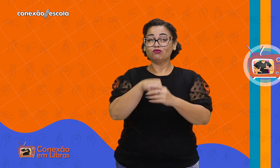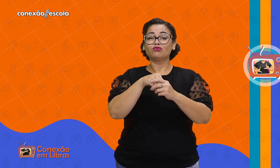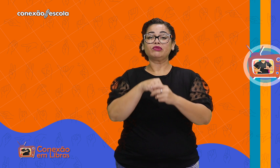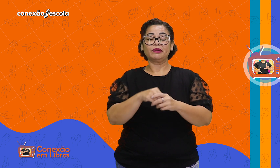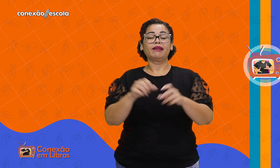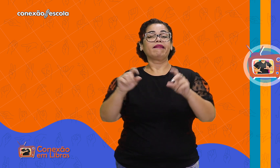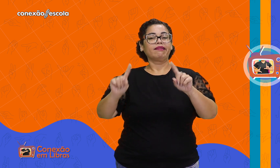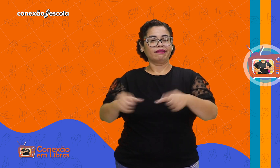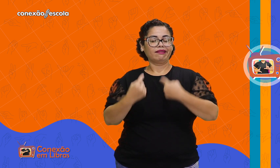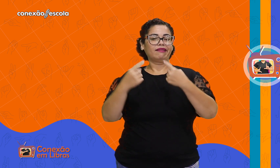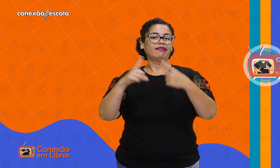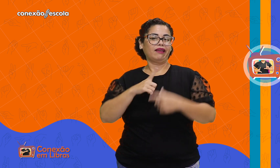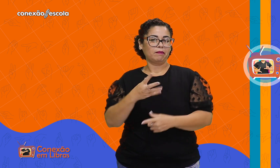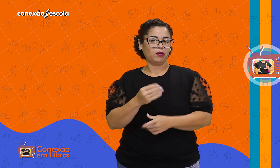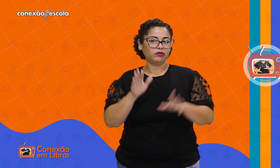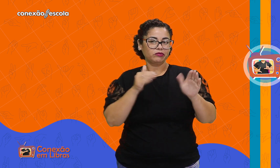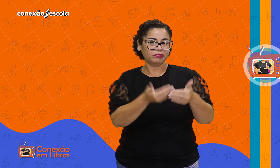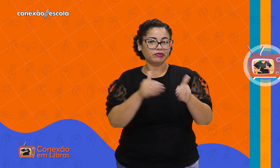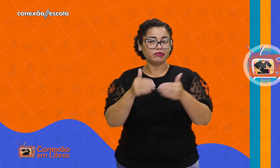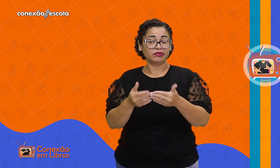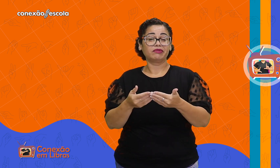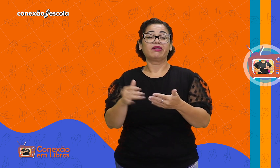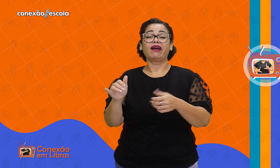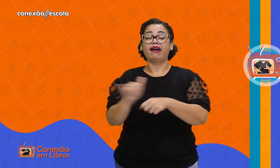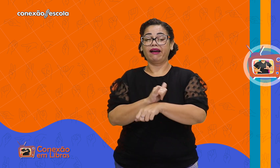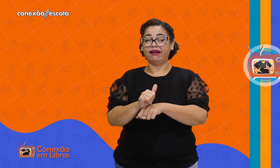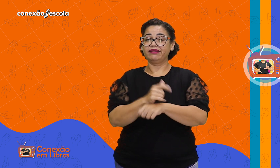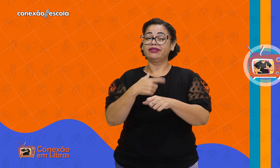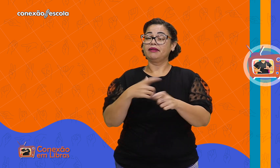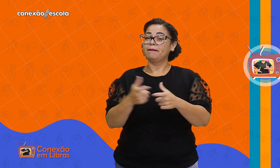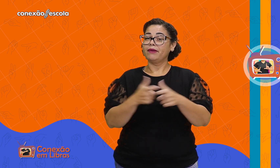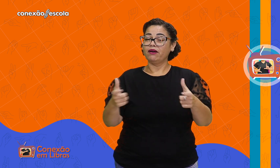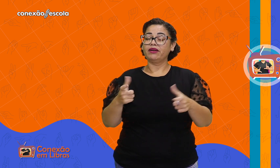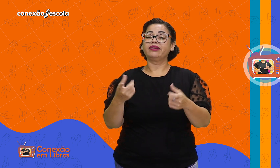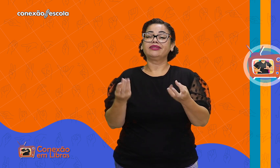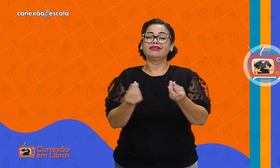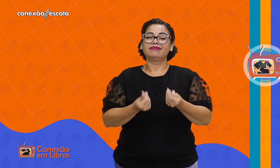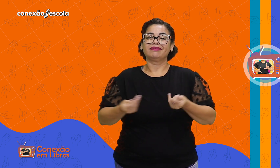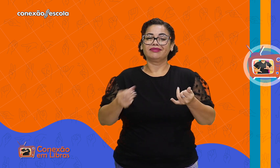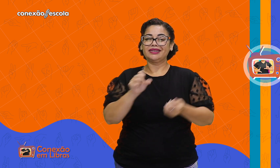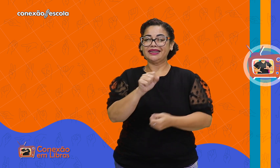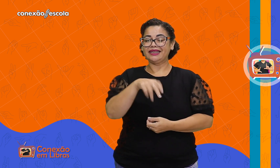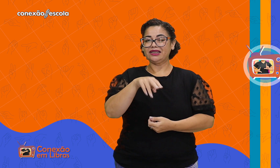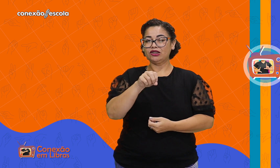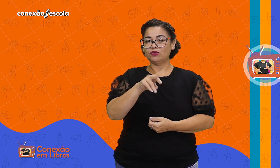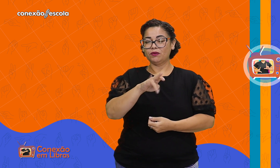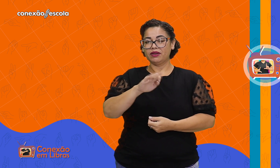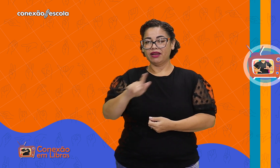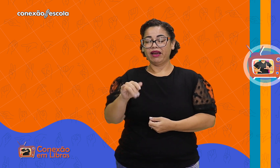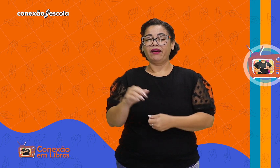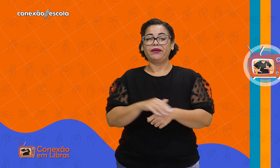as condições podem implementar desafios específicos, muitas vezes ligados a sistemas sensoriais,